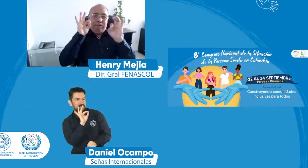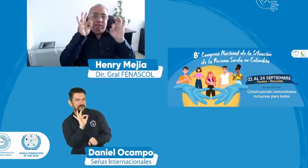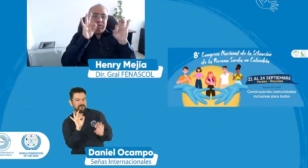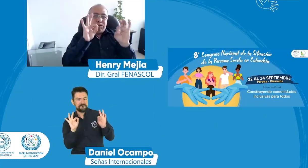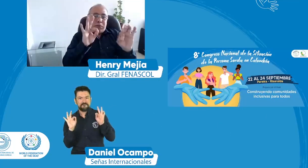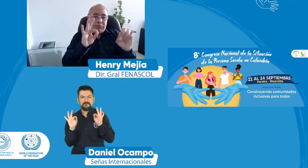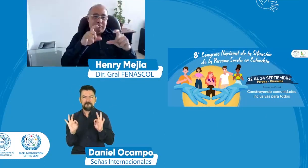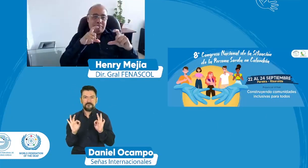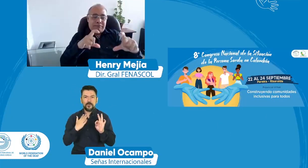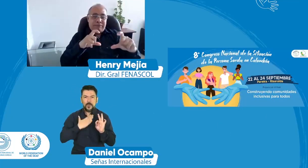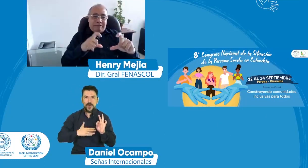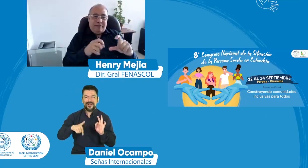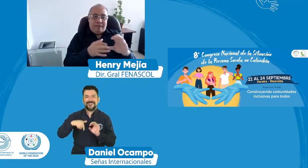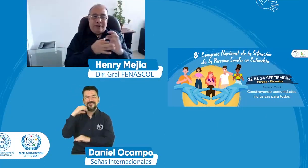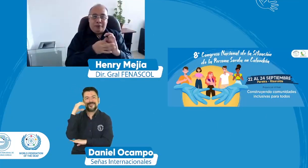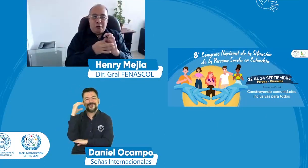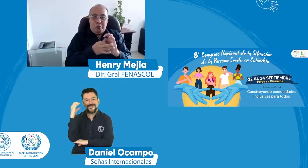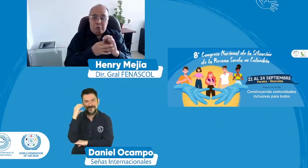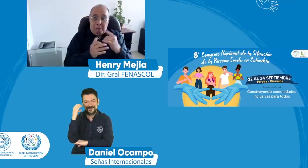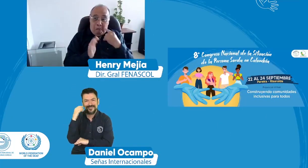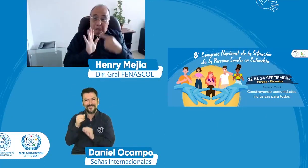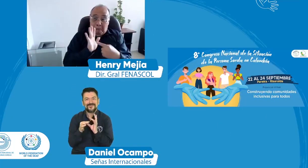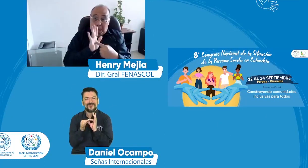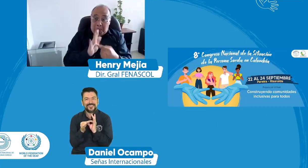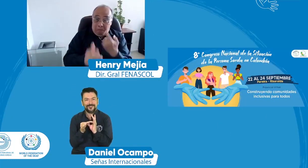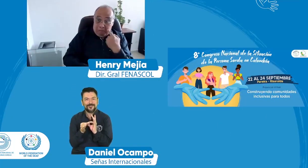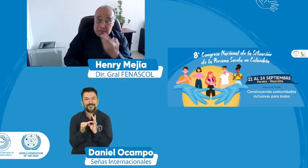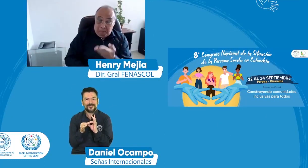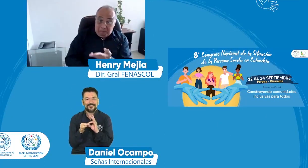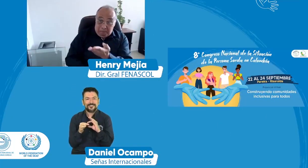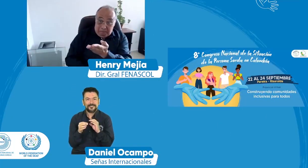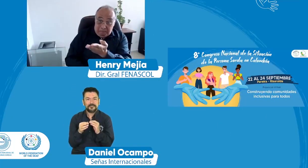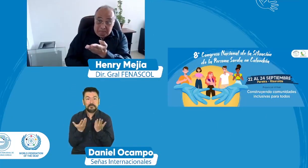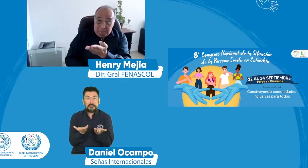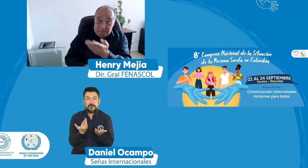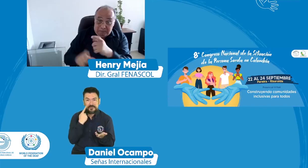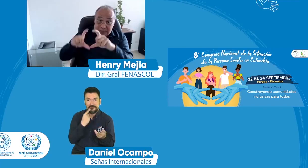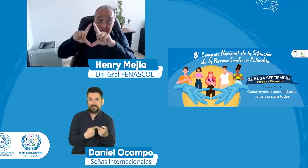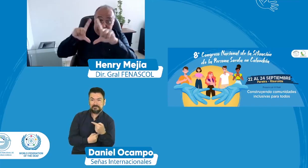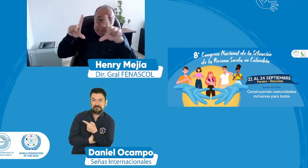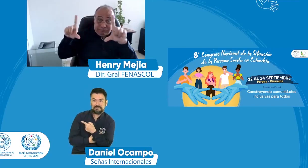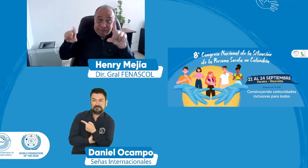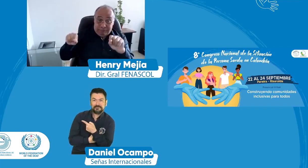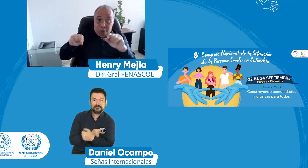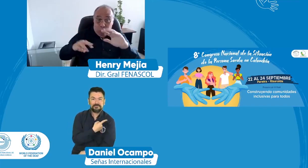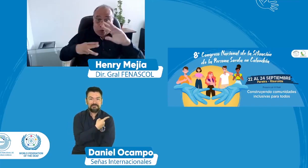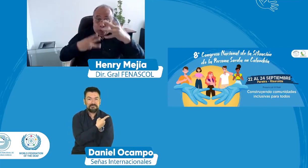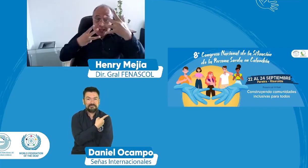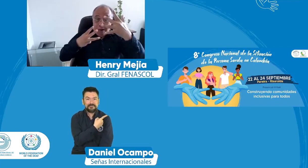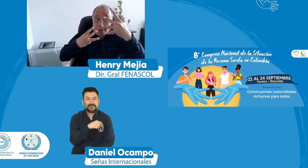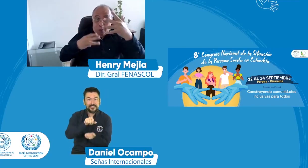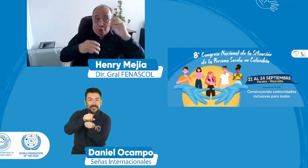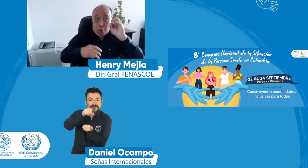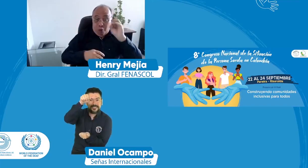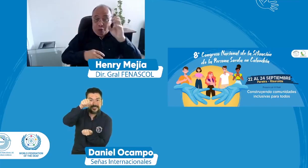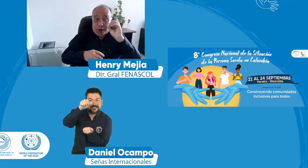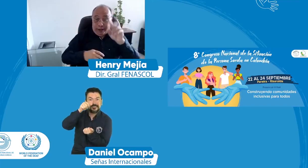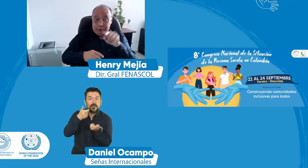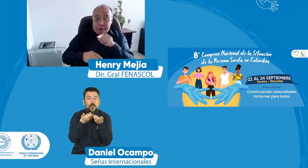importancia este eslogan y esta frase que usamos como pueden ver aquí en nuestro banner en